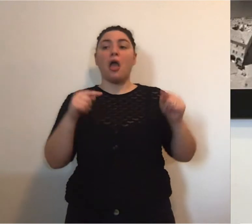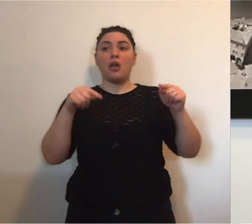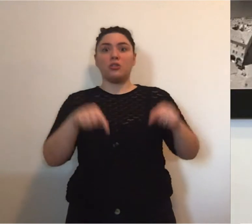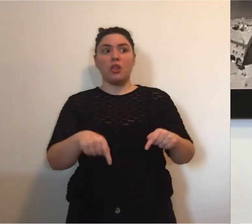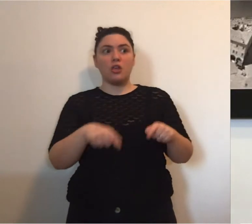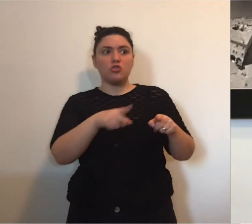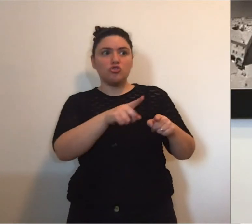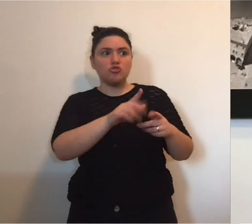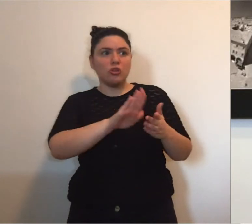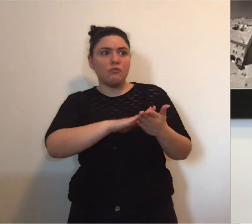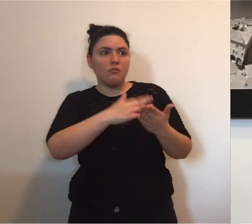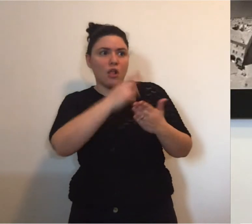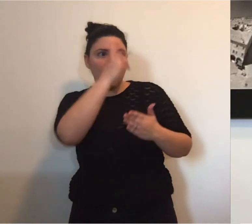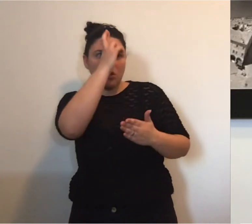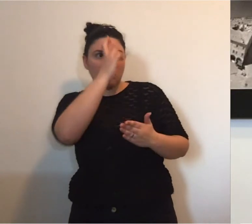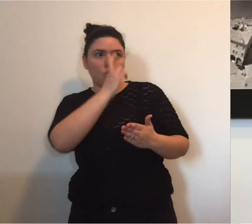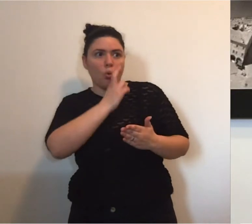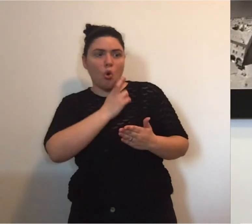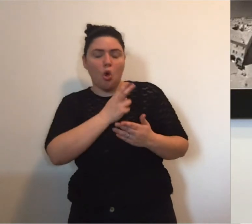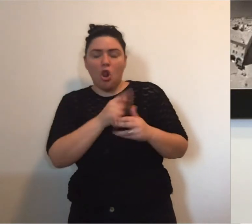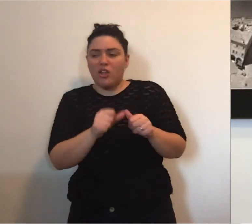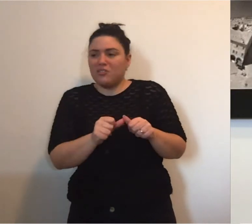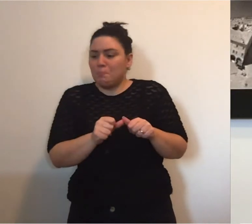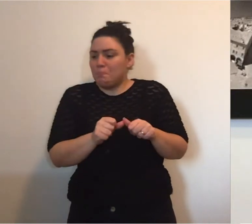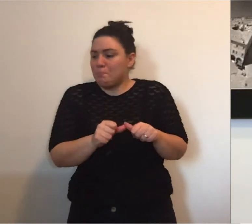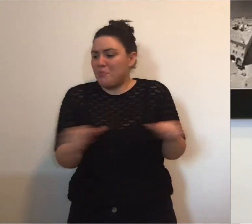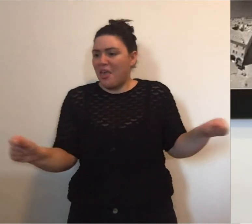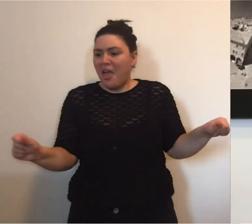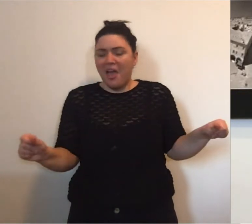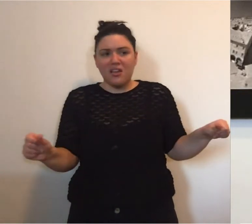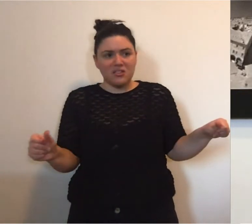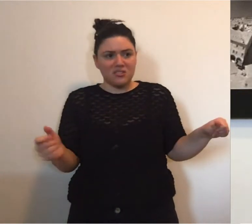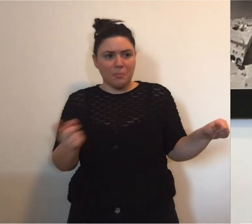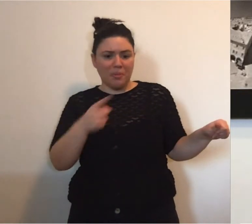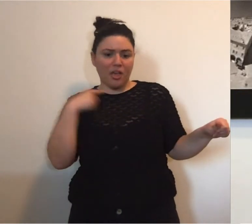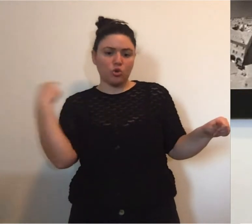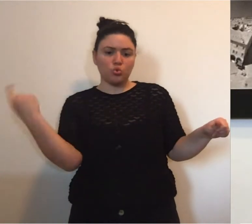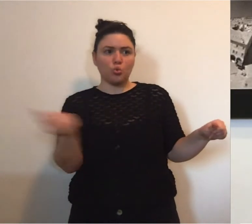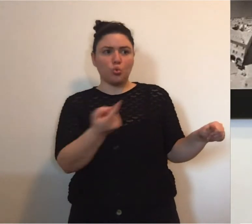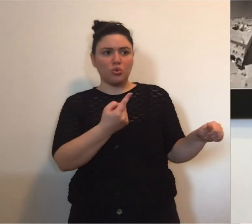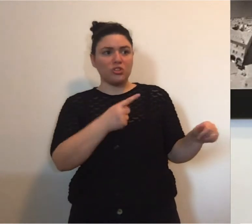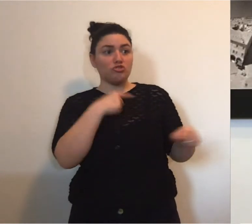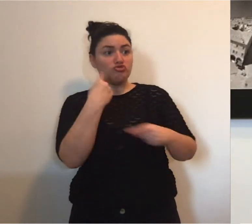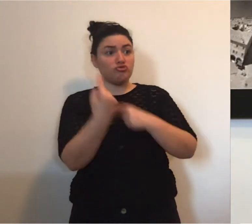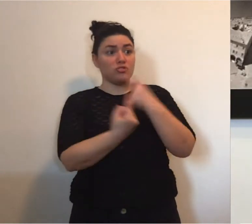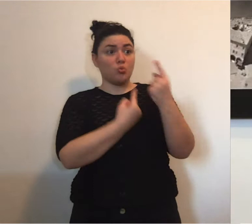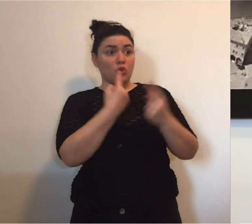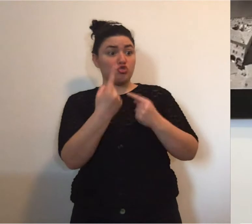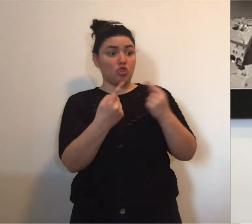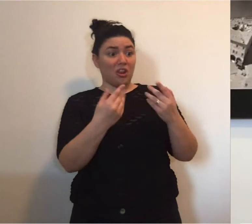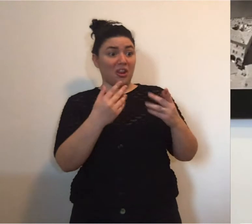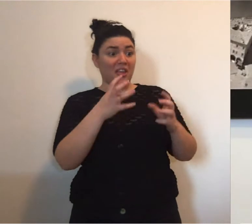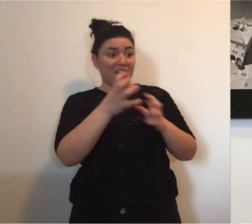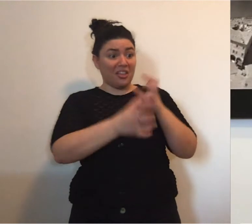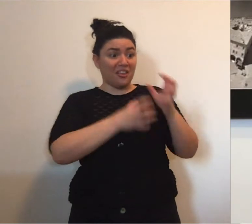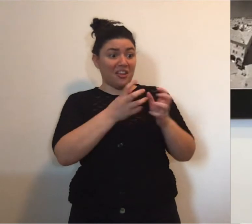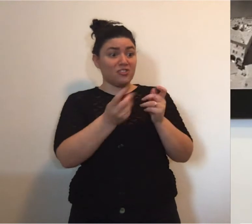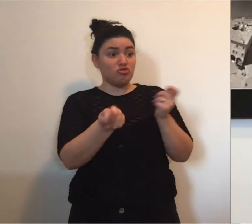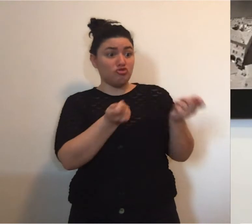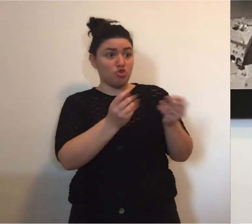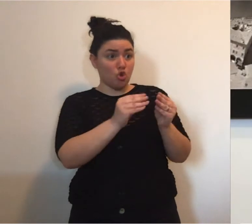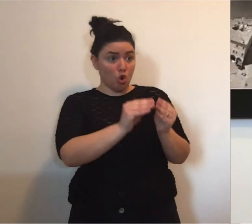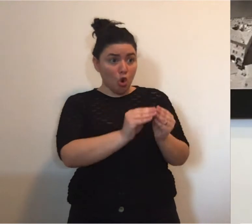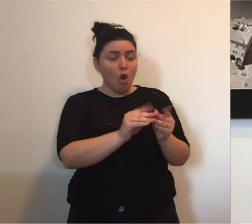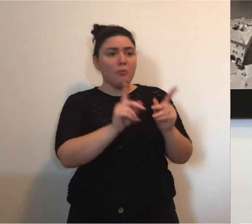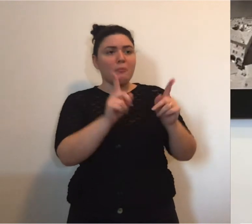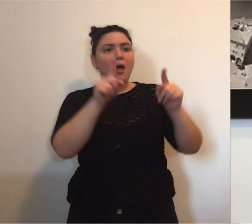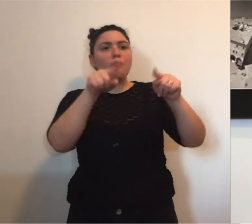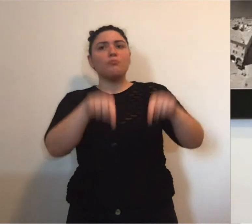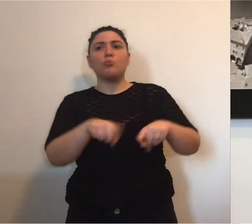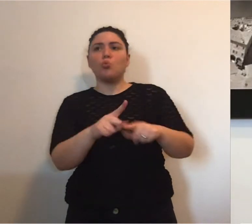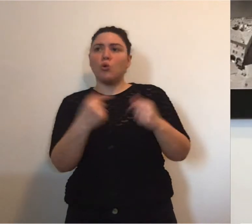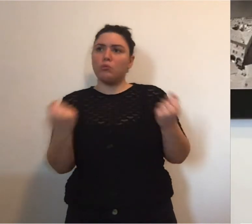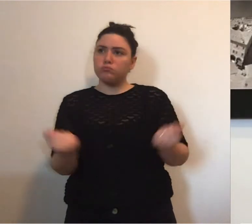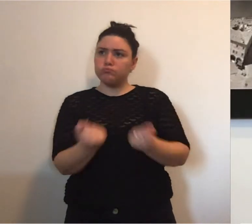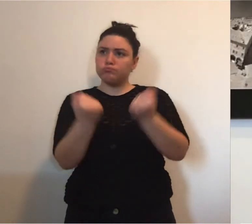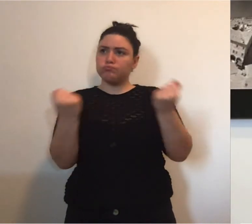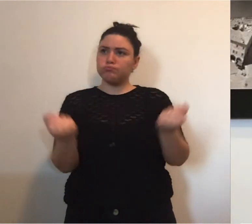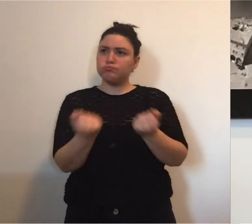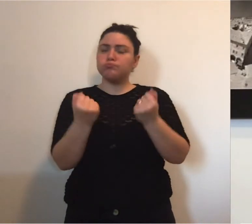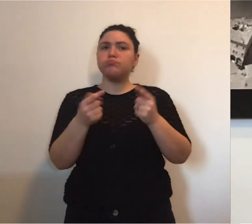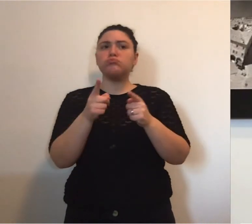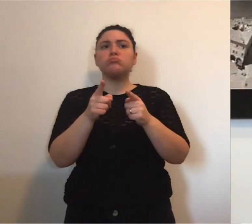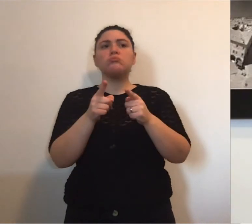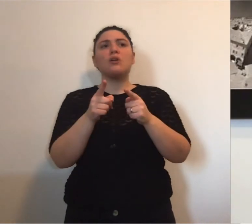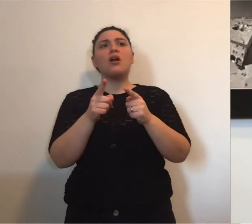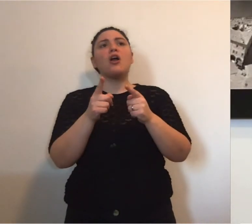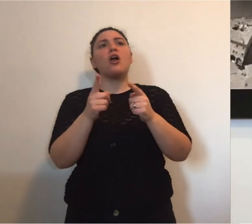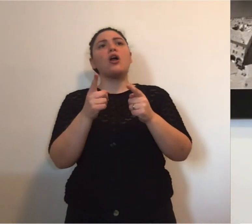che oggi vede un ruolo, un'importanza determinante non soltanto